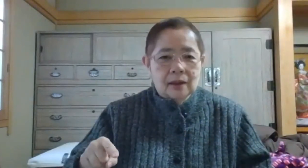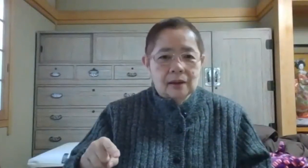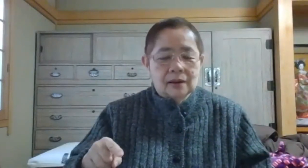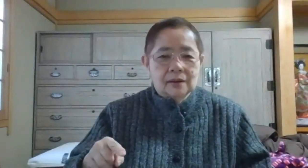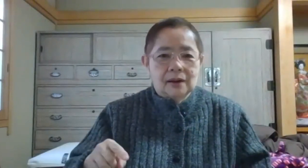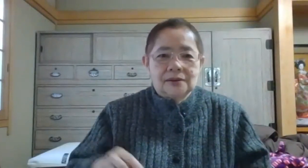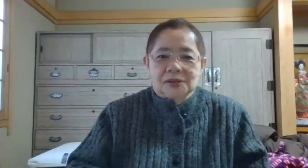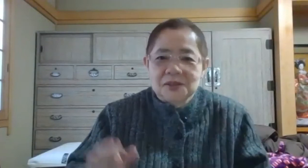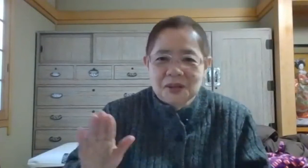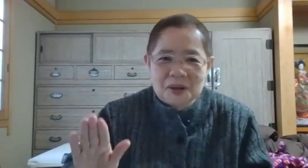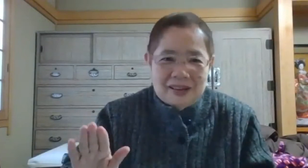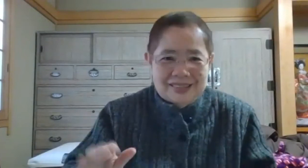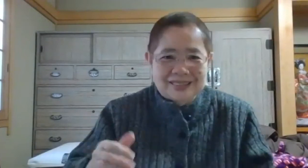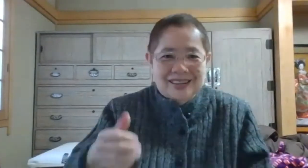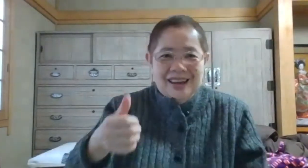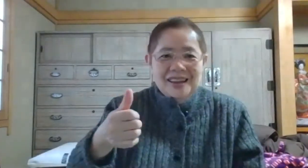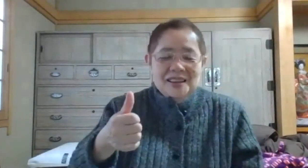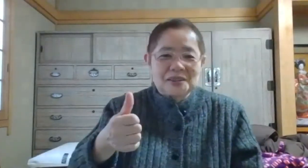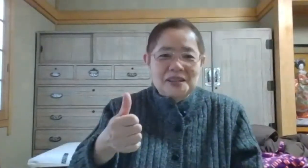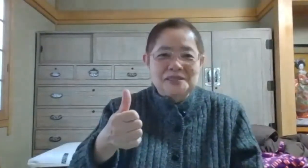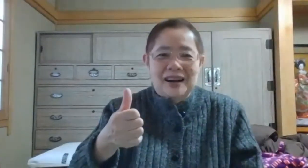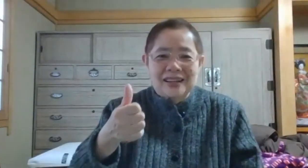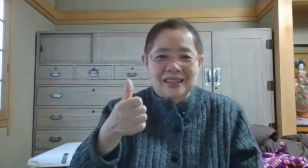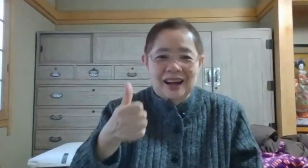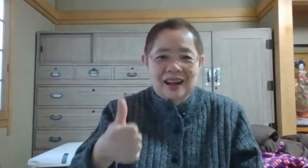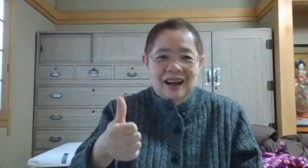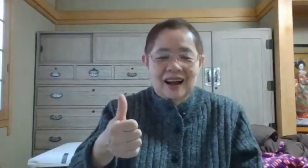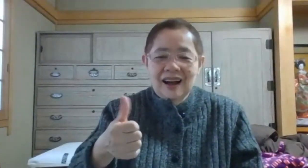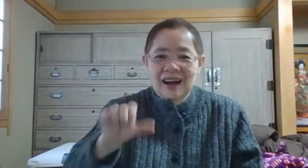ちょっと待ってくださいね。それシワがないな。ない。